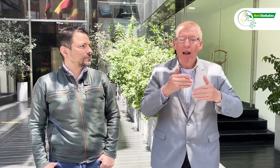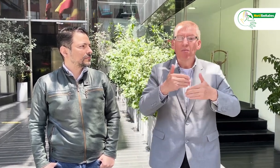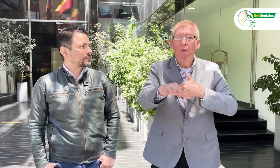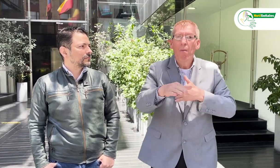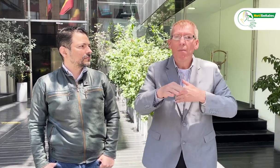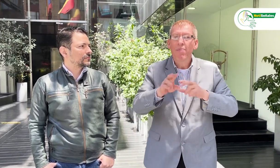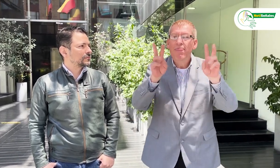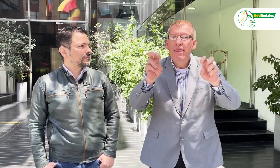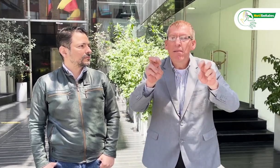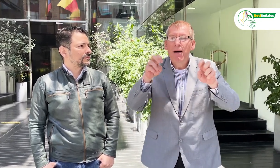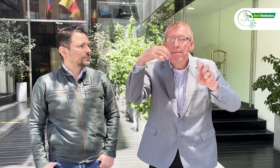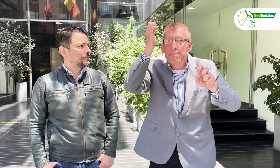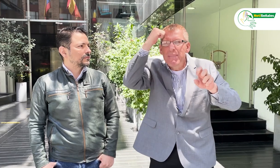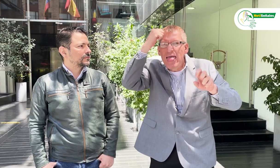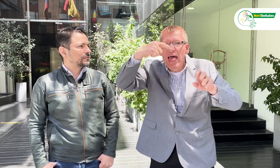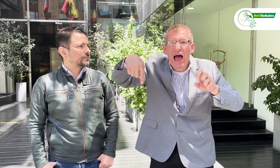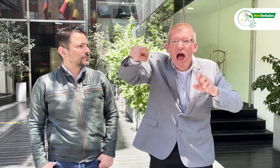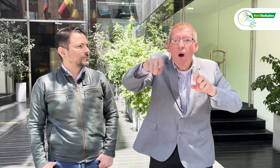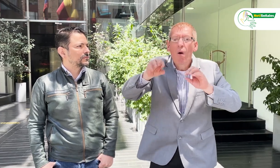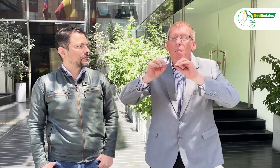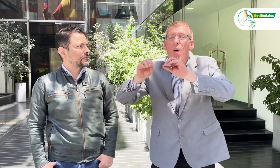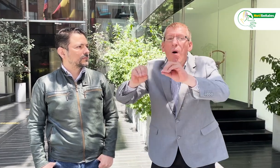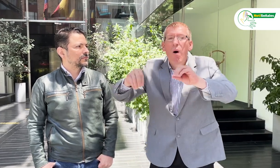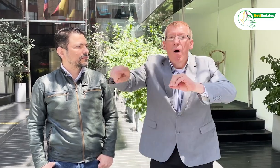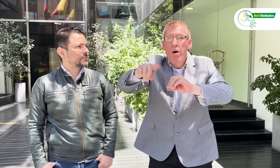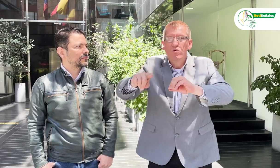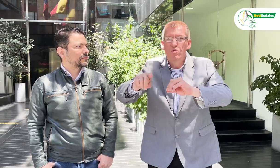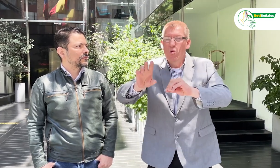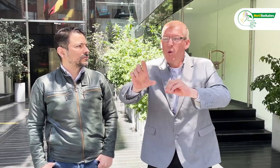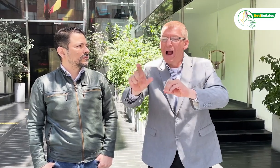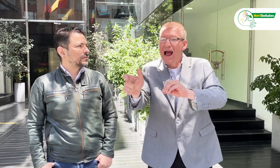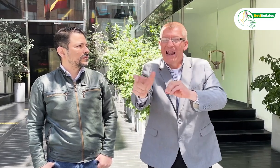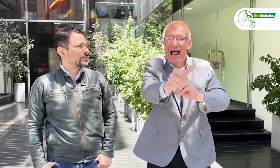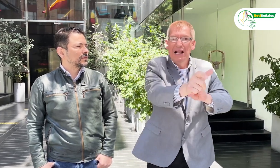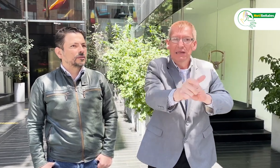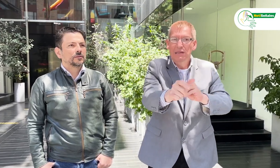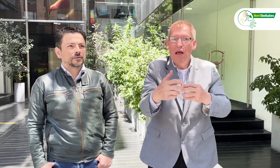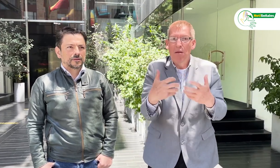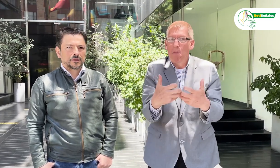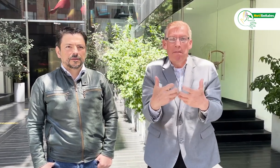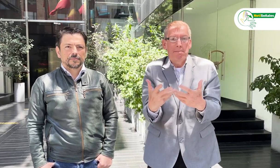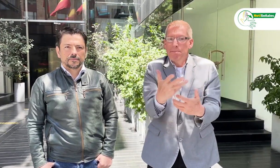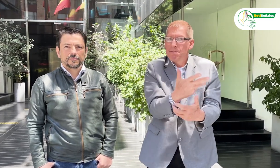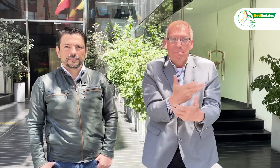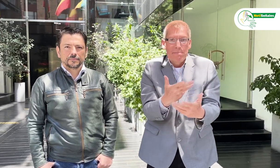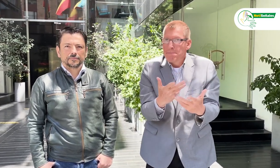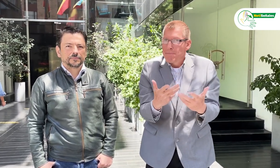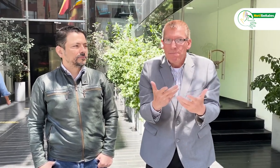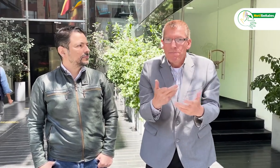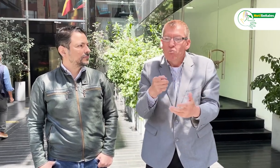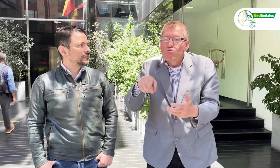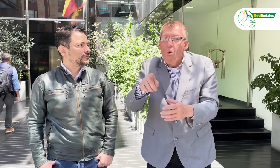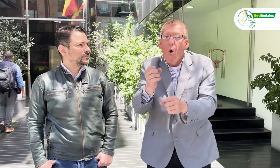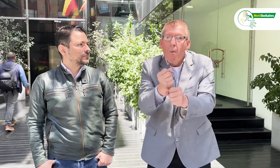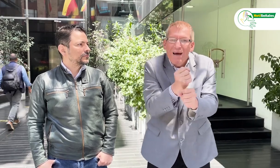CRC para continuar con los procesos pedagógicos a los canales y operadores de televisión al ver que existe